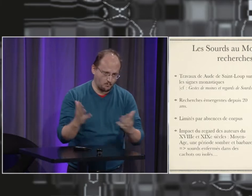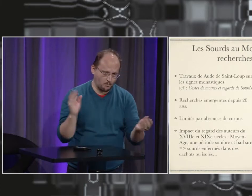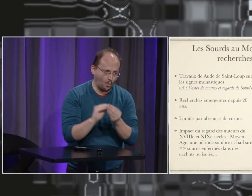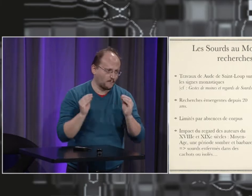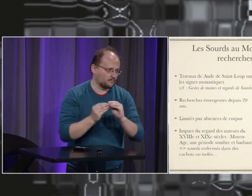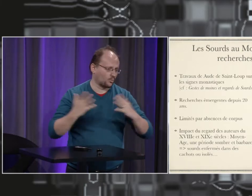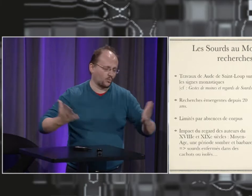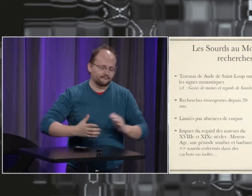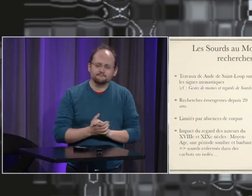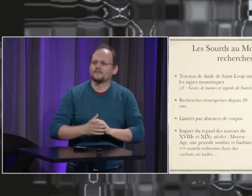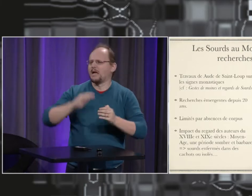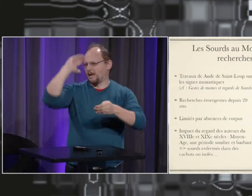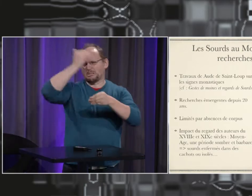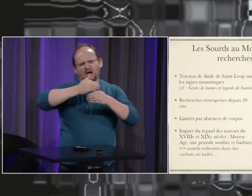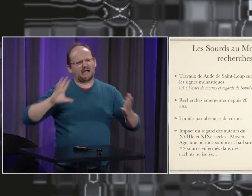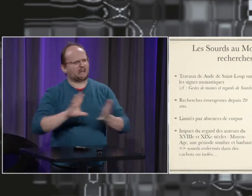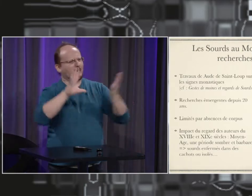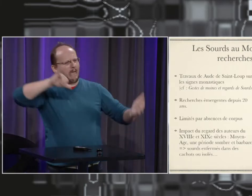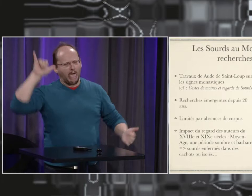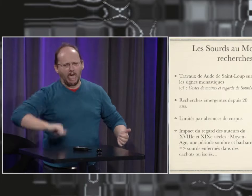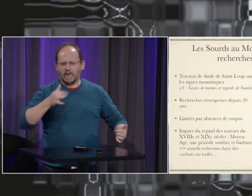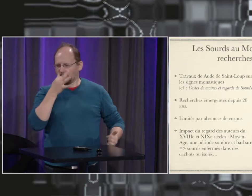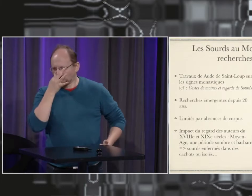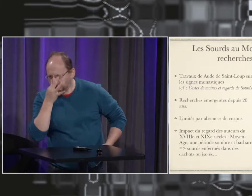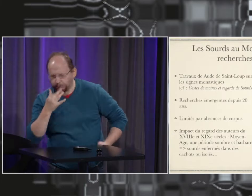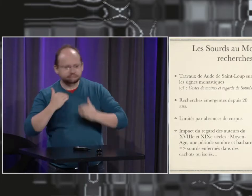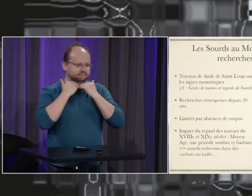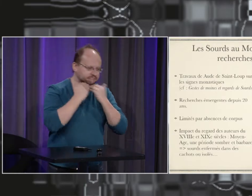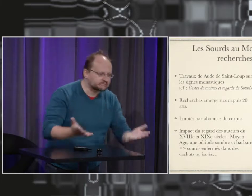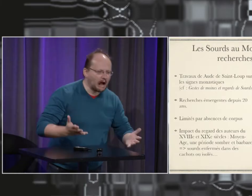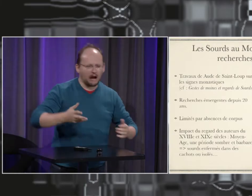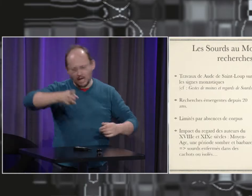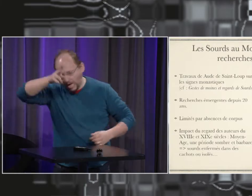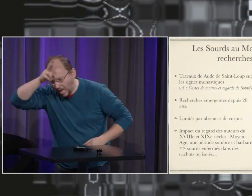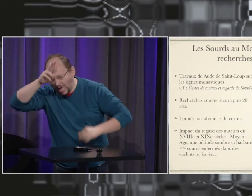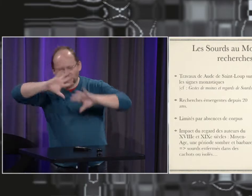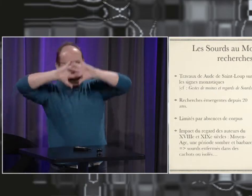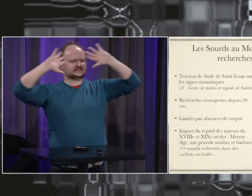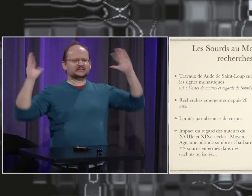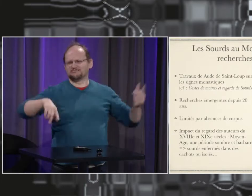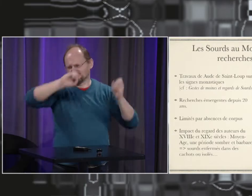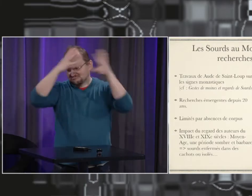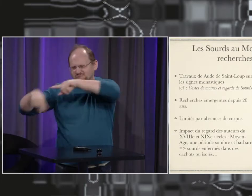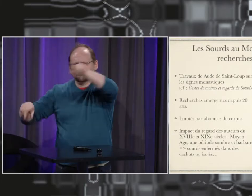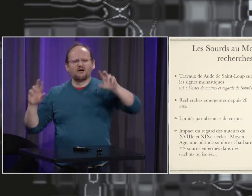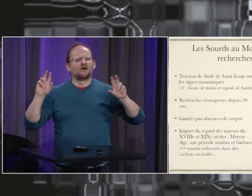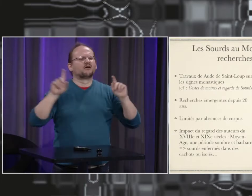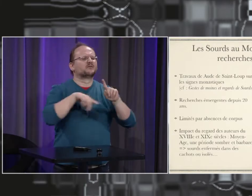En plus de cela, on a un énorme souci, c'est l'image très, très négative qu'on a du Moyen Âge, une période où